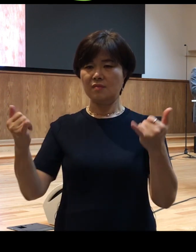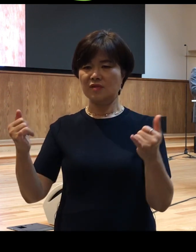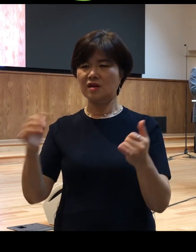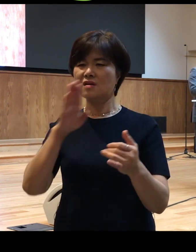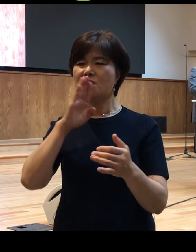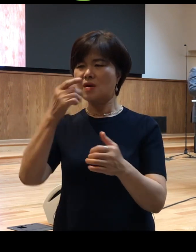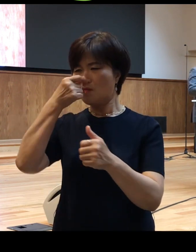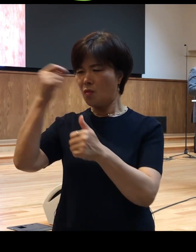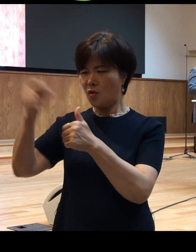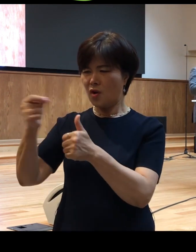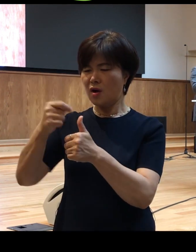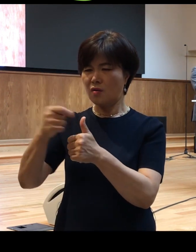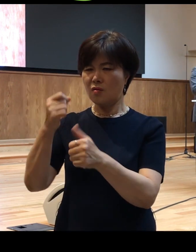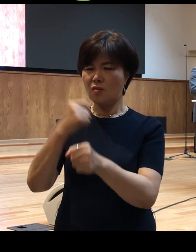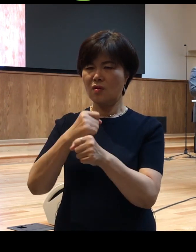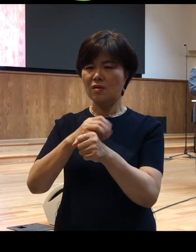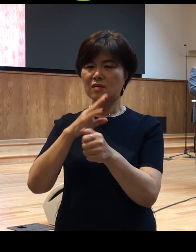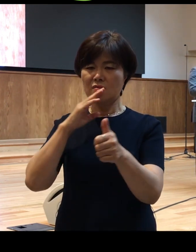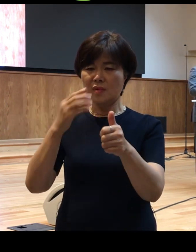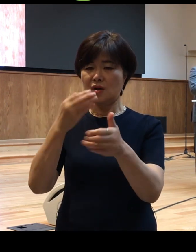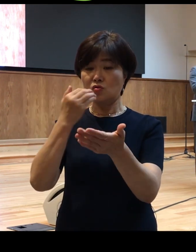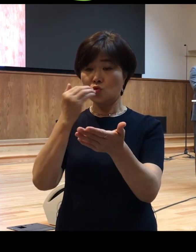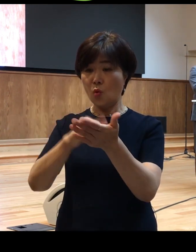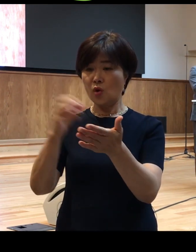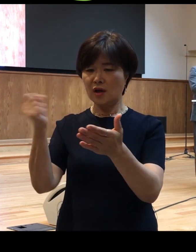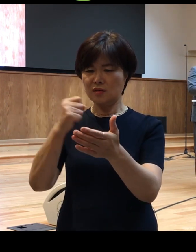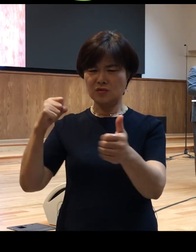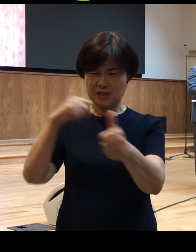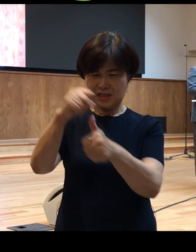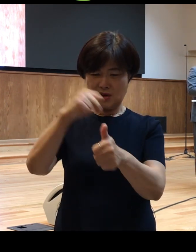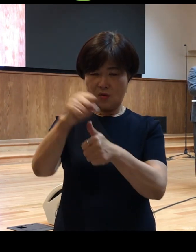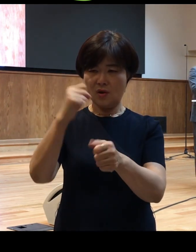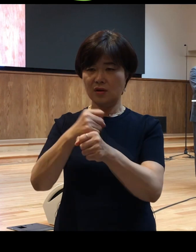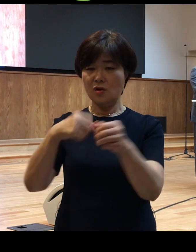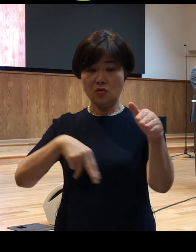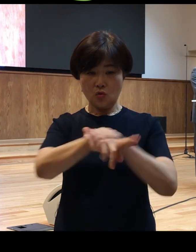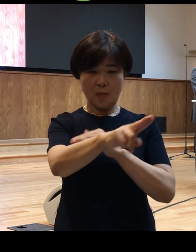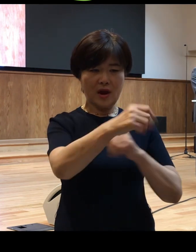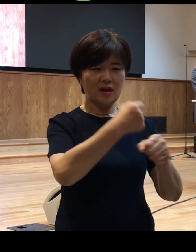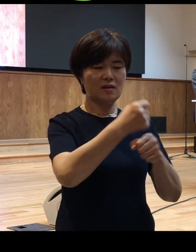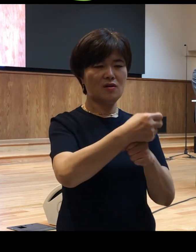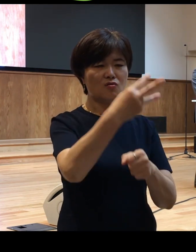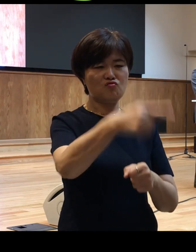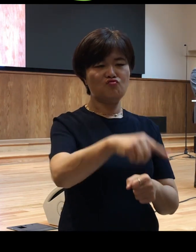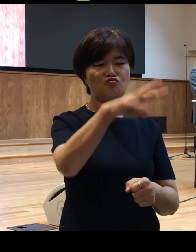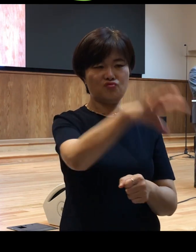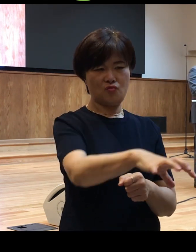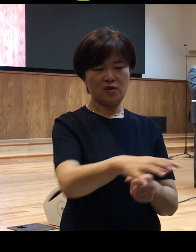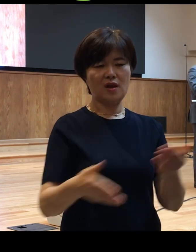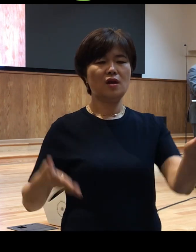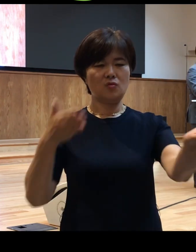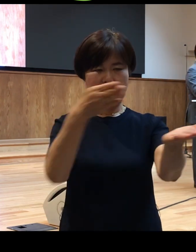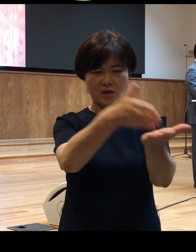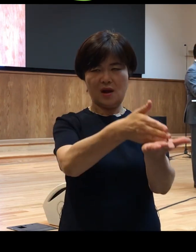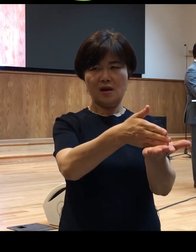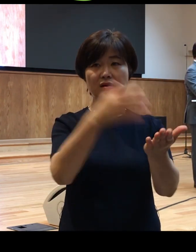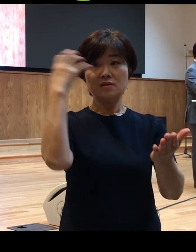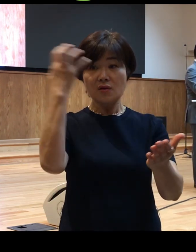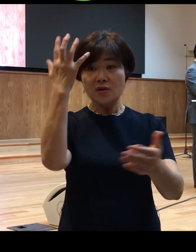돌려치려고 해서 도망치듯이 그곳을 피해서 루스드라에 도착한 것인데 그럼 성령 하나님께서는 정확하게